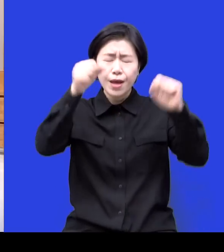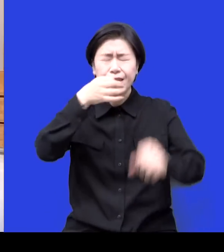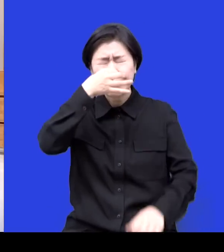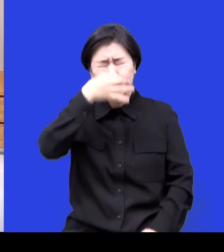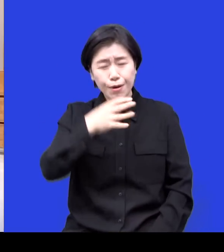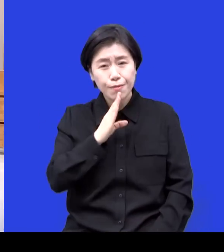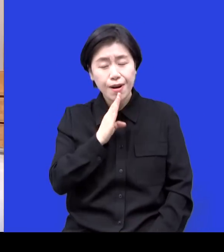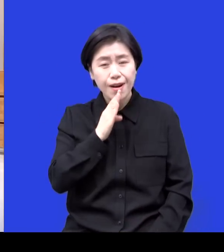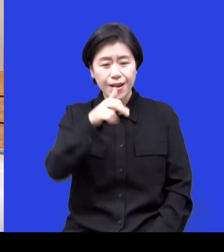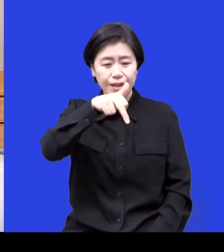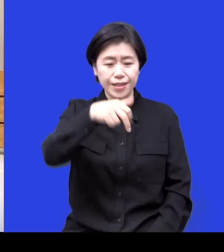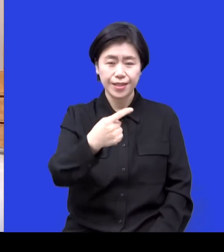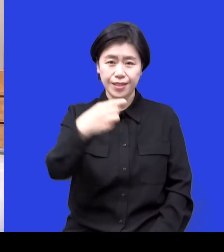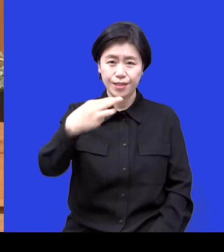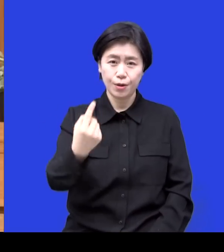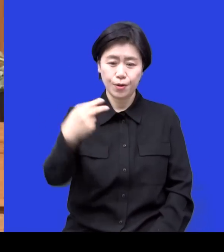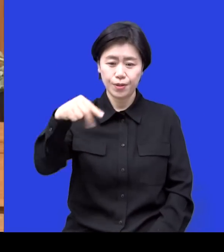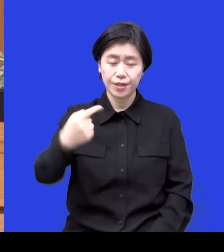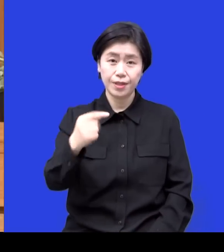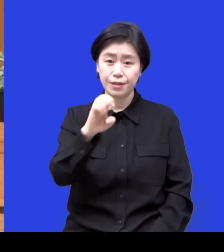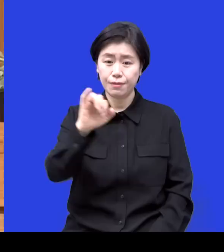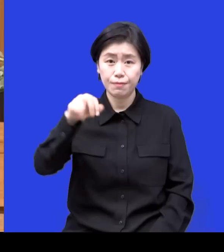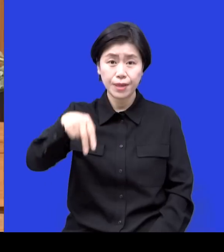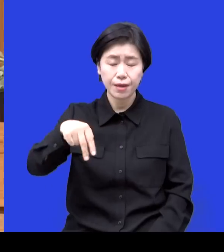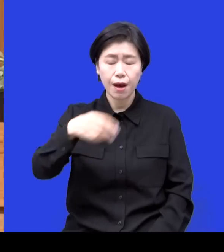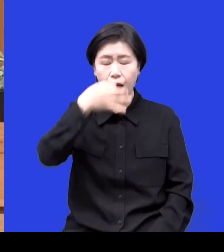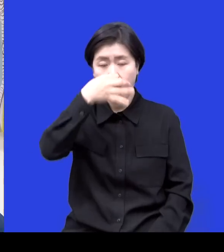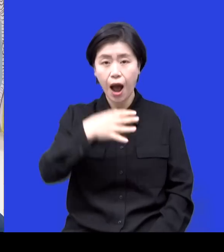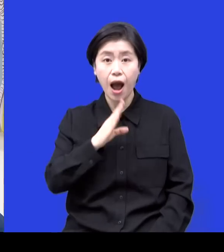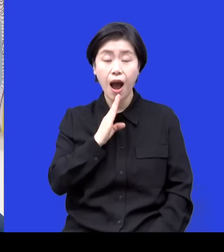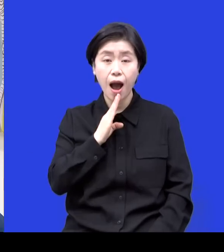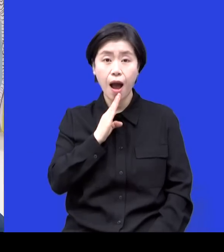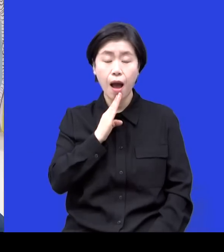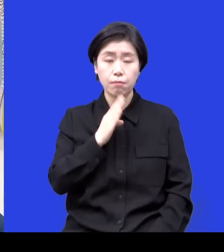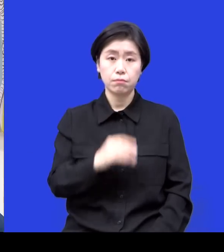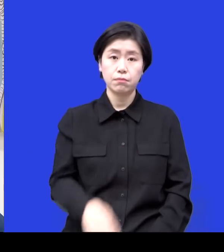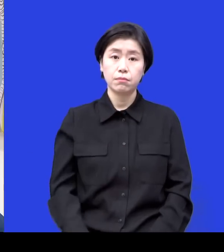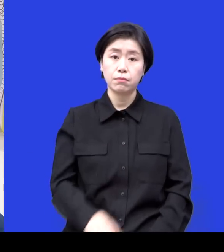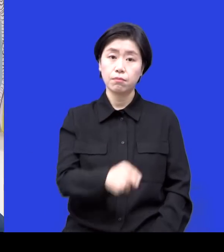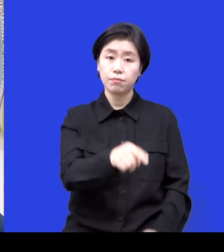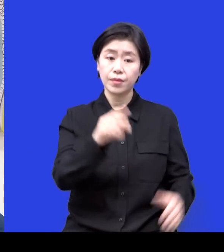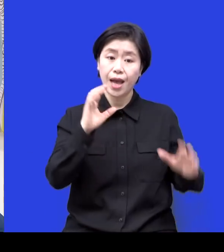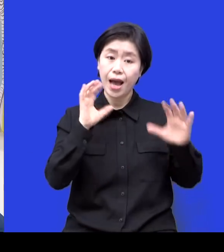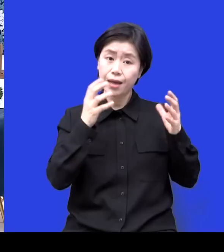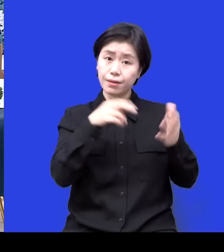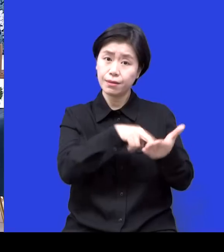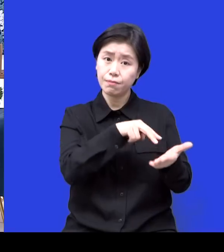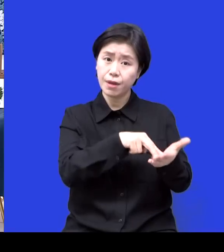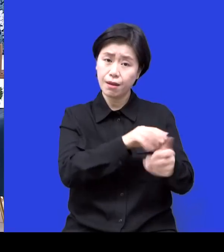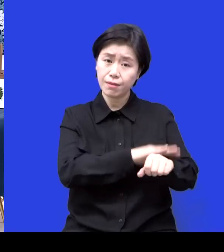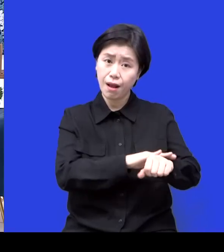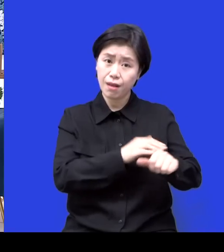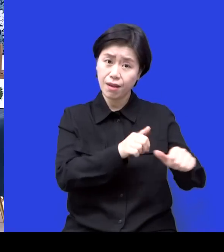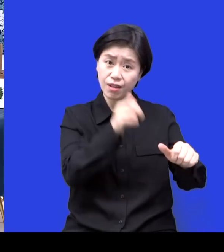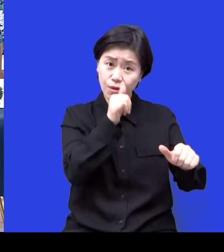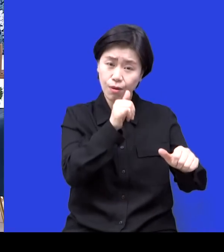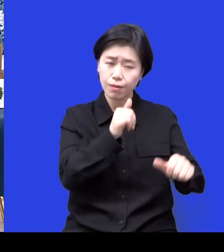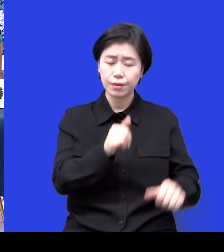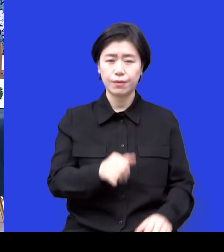매력이 있어요, 힘들 만큼 매력이 있어서 근데 애들이 잘 따라해요? 처음에는 잘 못 따라오죠 선생님 오는 거 싫어하는 거 아니에요? 처음에는 결석도